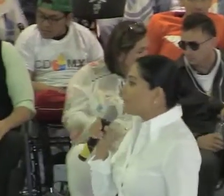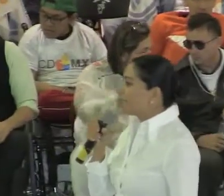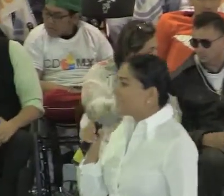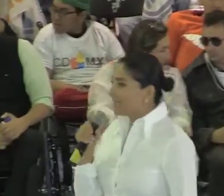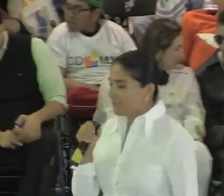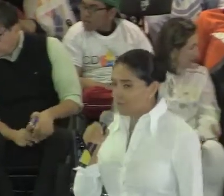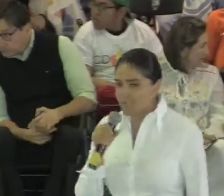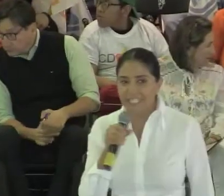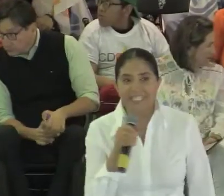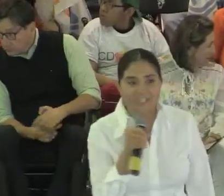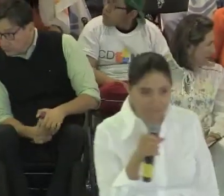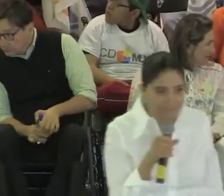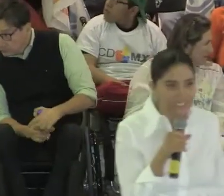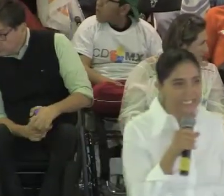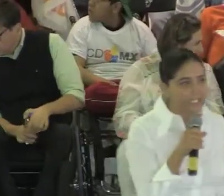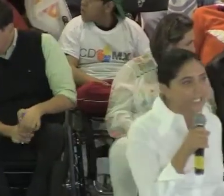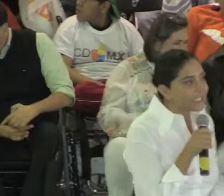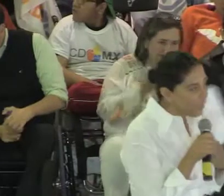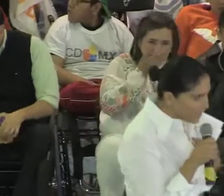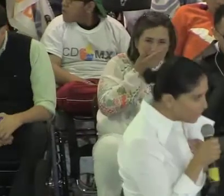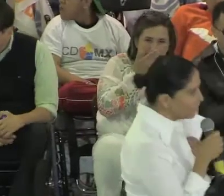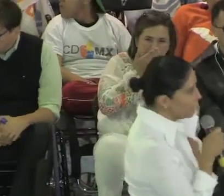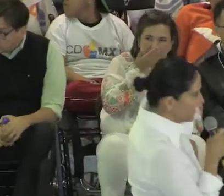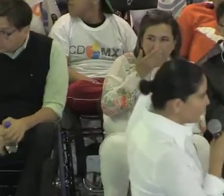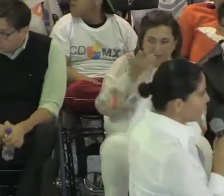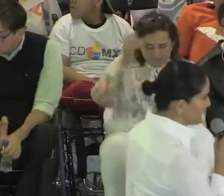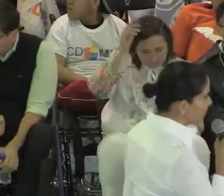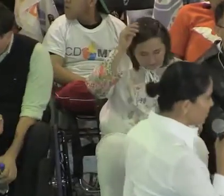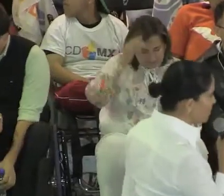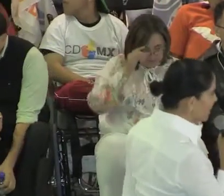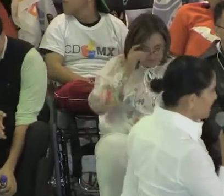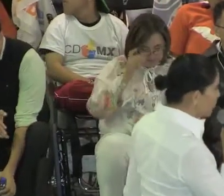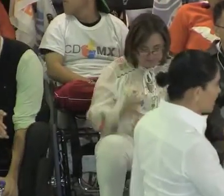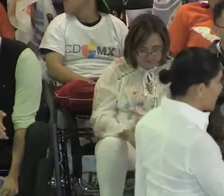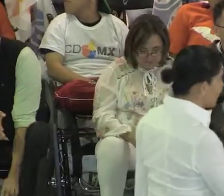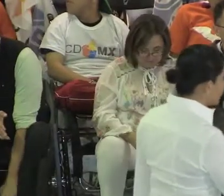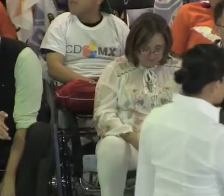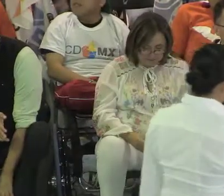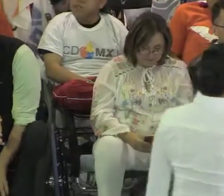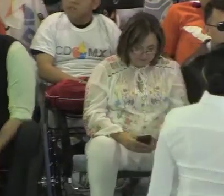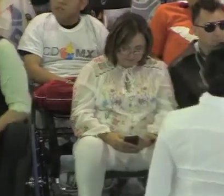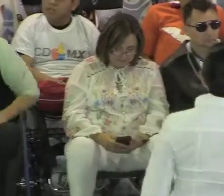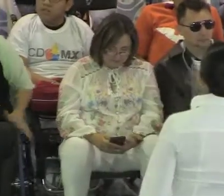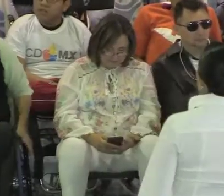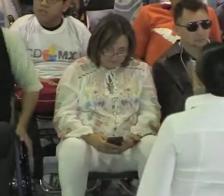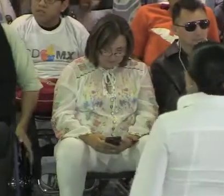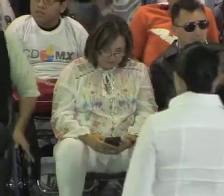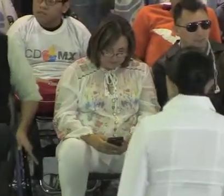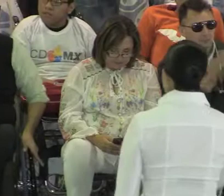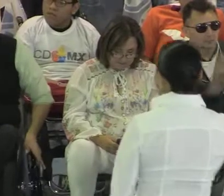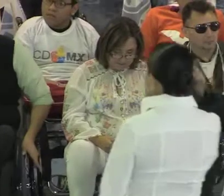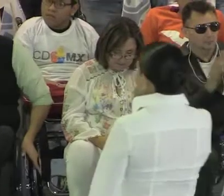es doblemente valioso, así que les doy de verdad, de corazón, a todas, a todos ustedes, muchas gracias, les pido un